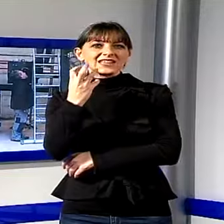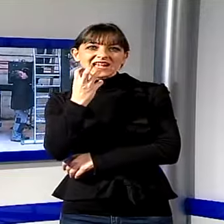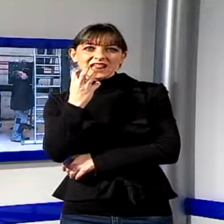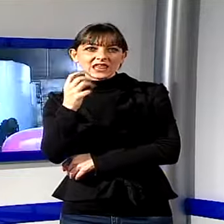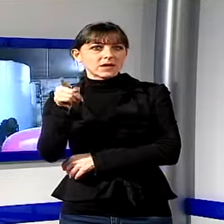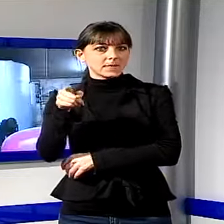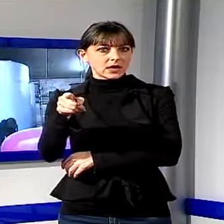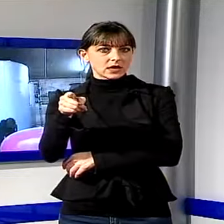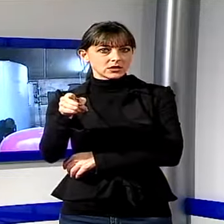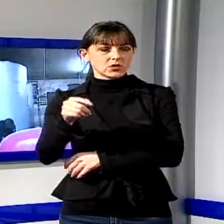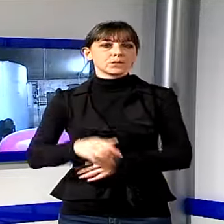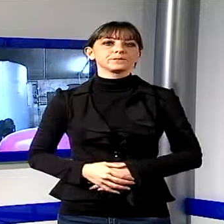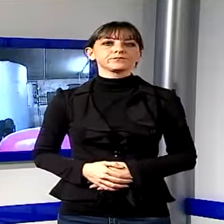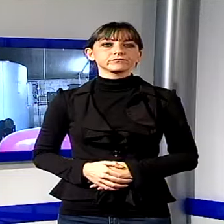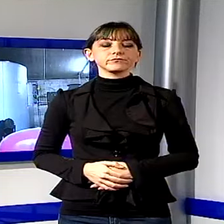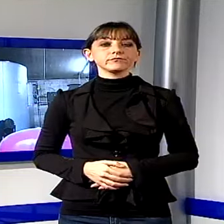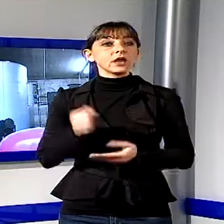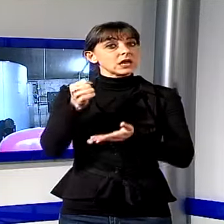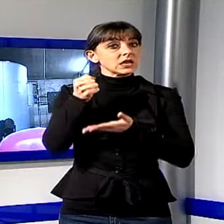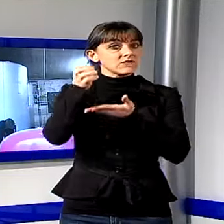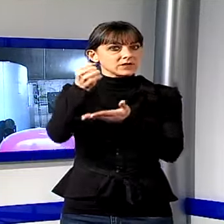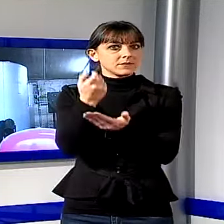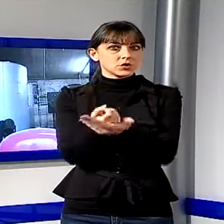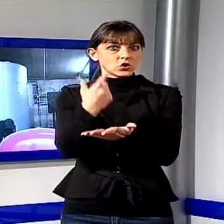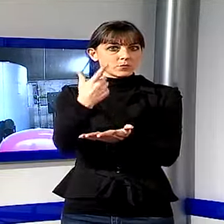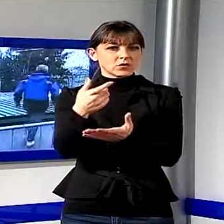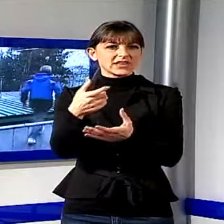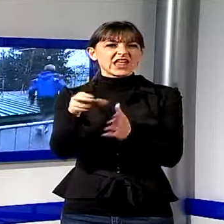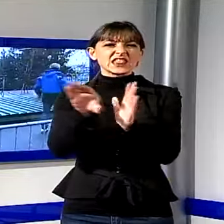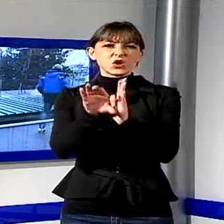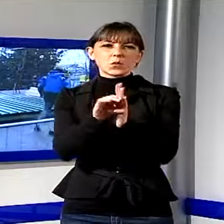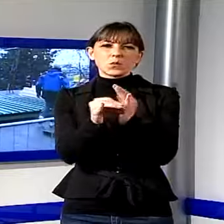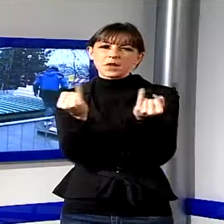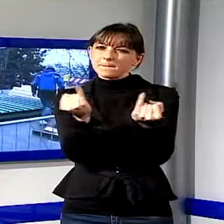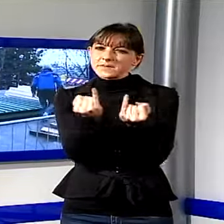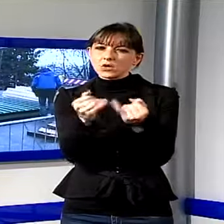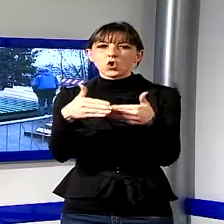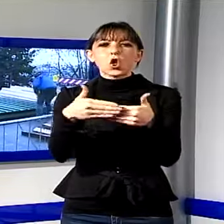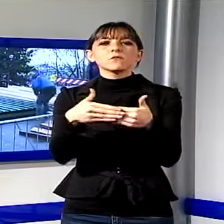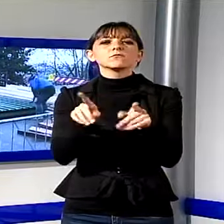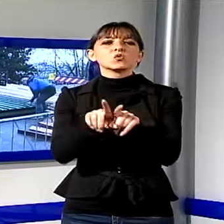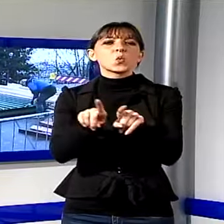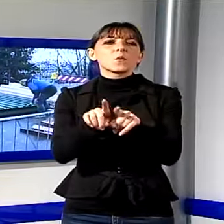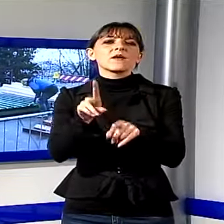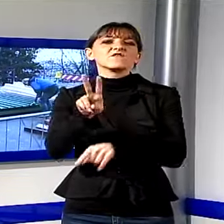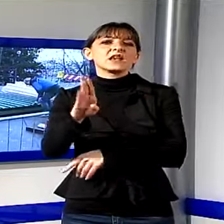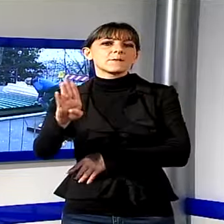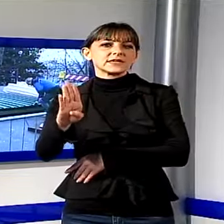o il GPL. Un investimento non da poco per un comune piccolo come quello di Villa Basilica che è stato possibile realizzare in